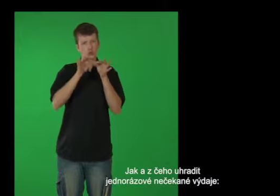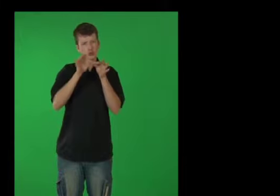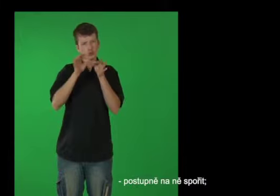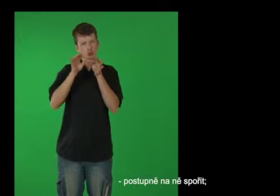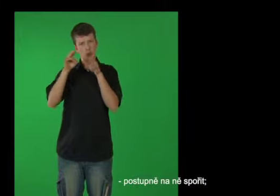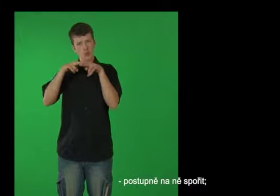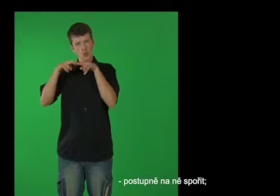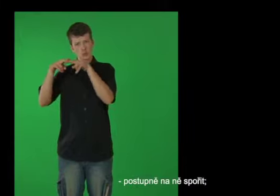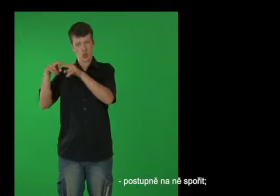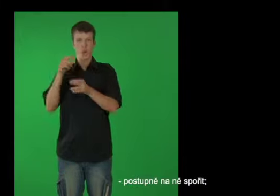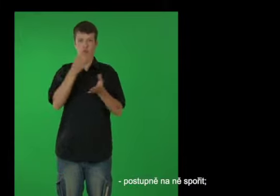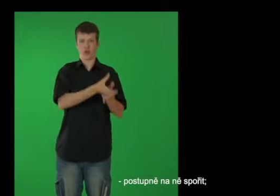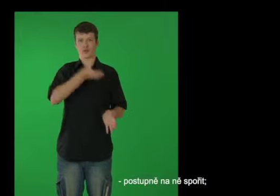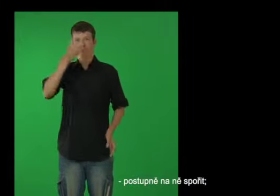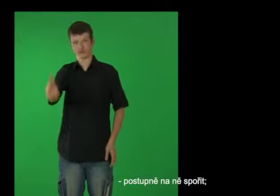Postupně na ně spořit,